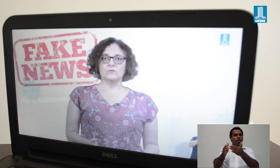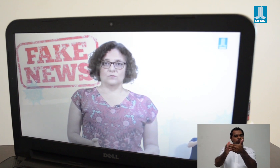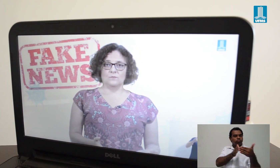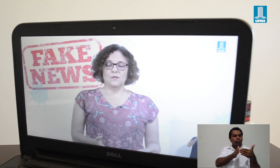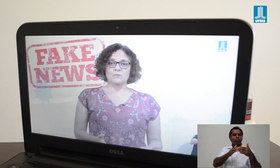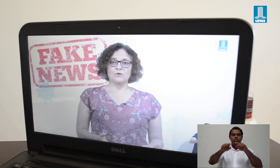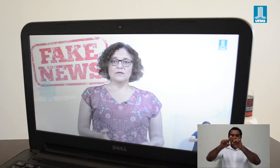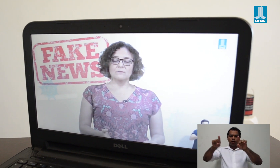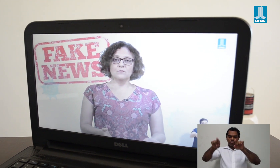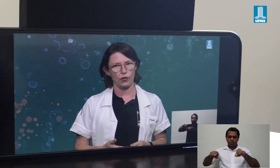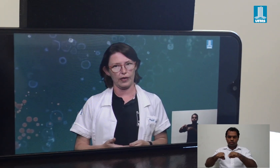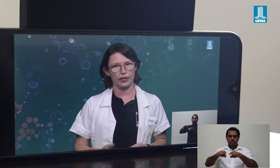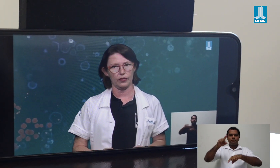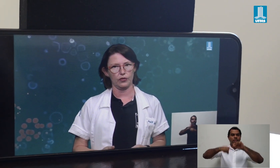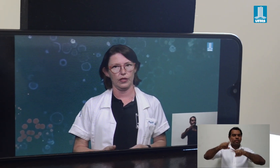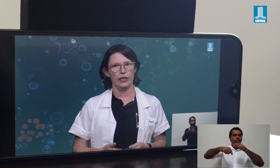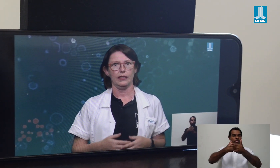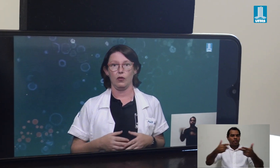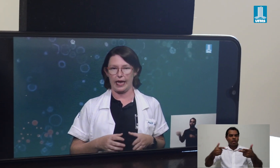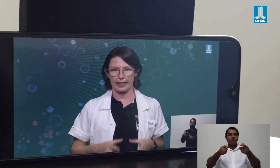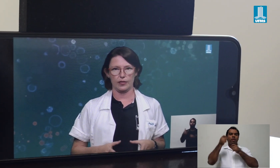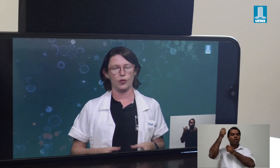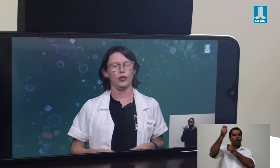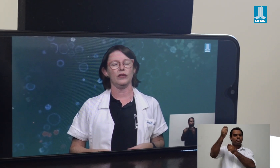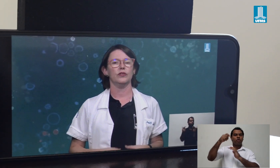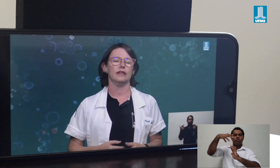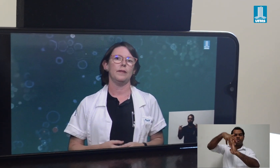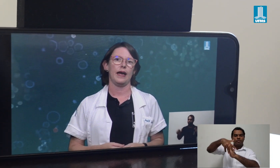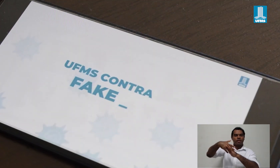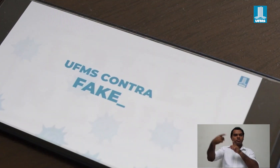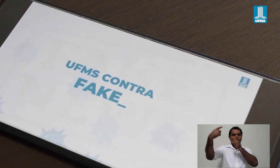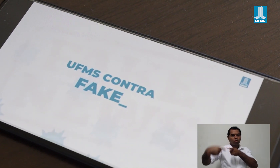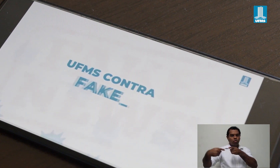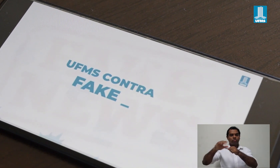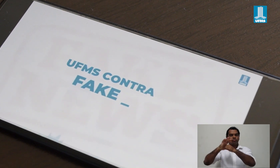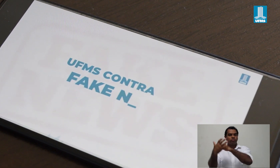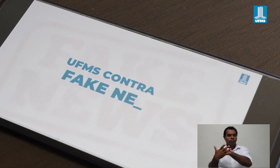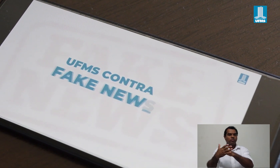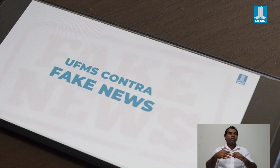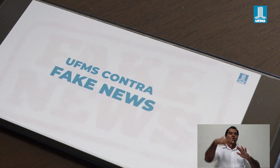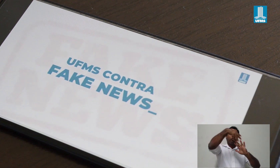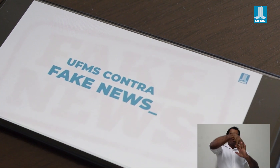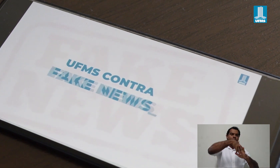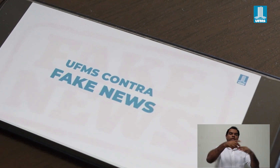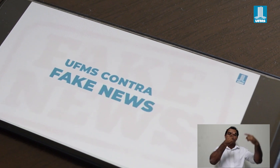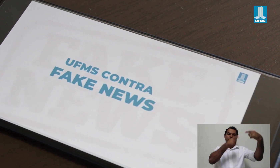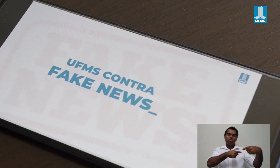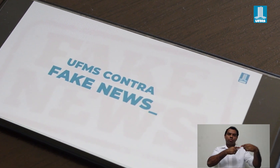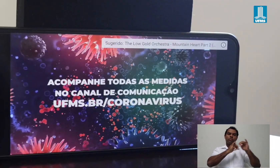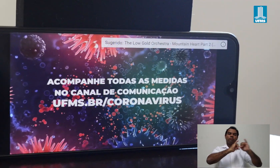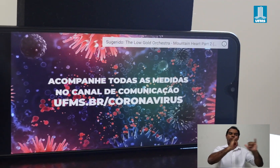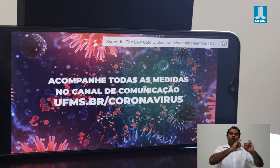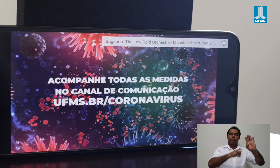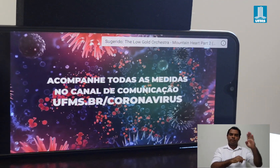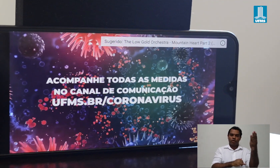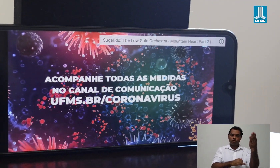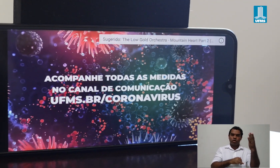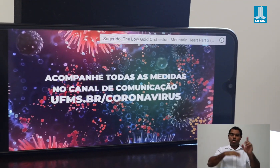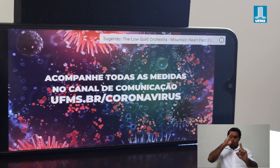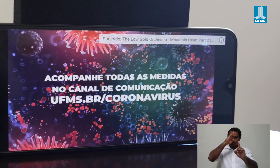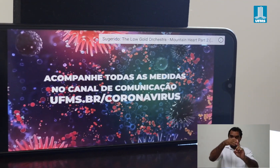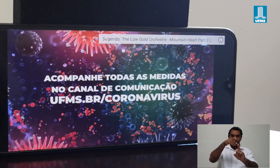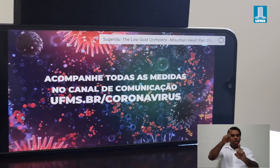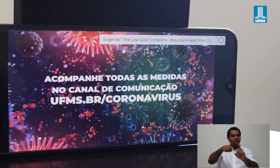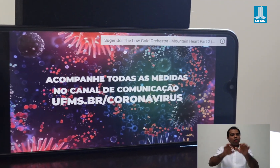Libras para materiais da campanha UFMS contra o coronavírus e UFMS contra a fake news. A intenção é também